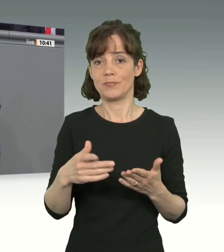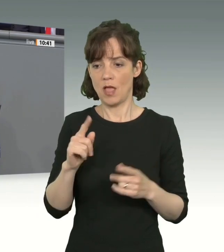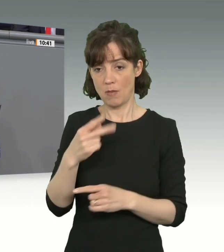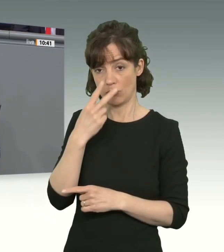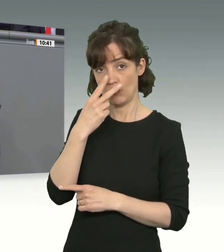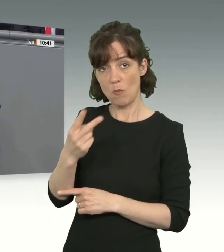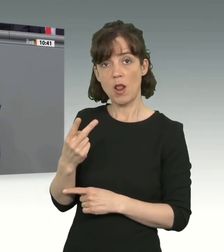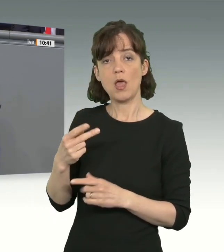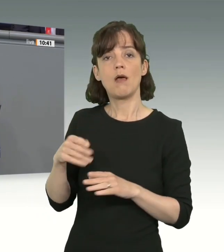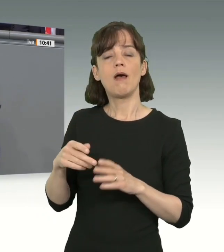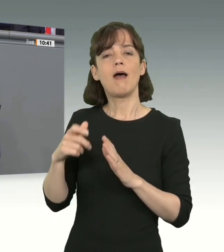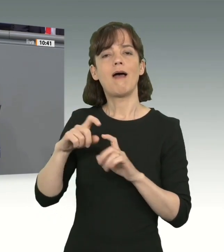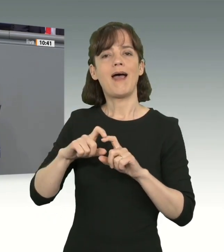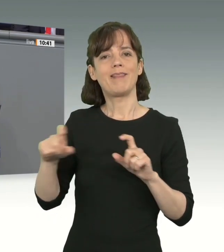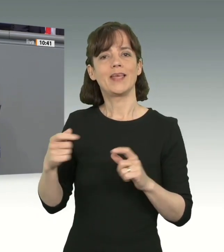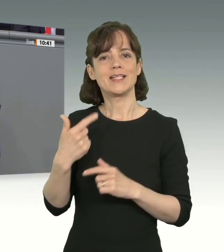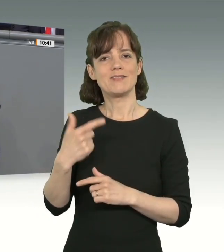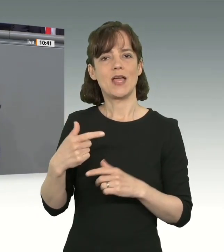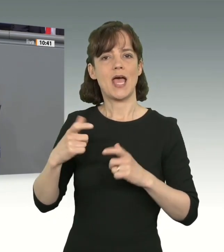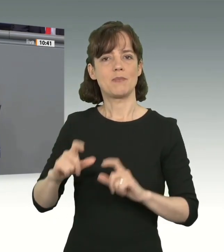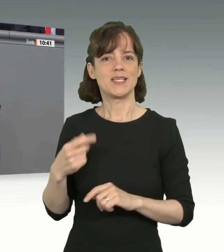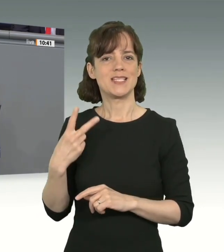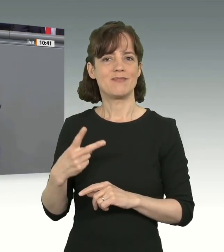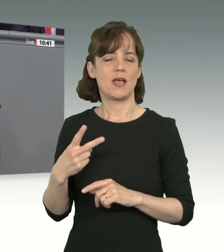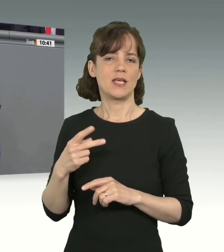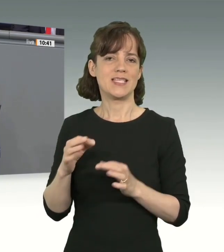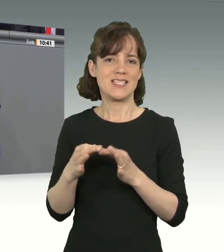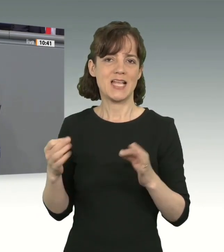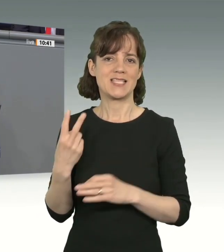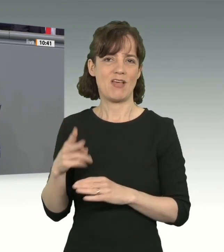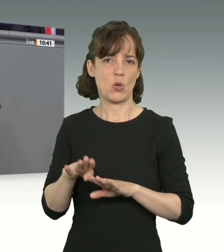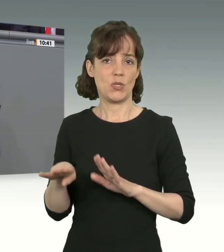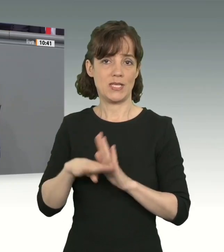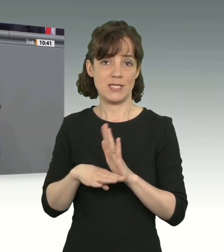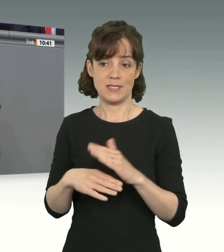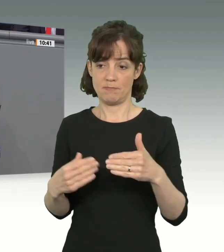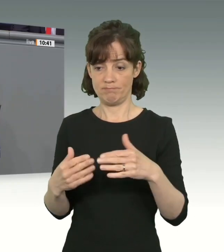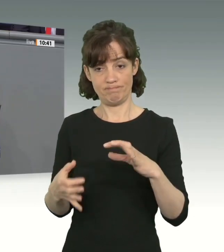Absatz 2 Satz 2 Grundgesetz eben nicht vereinbar.